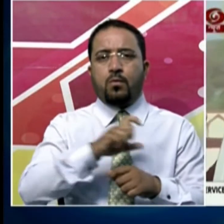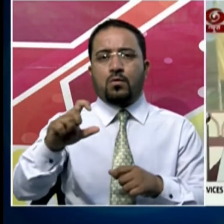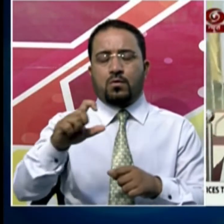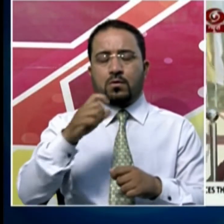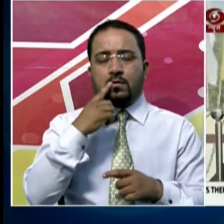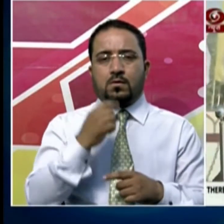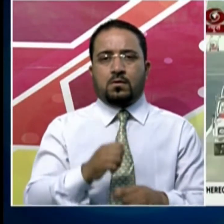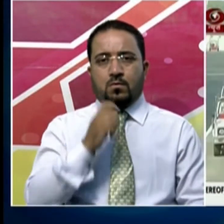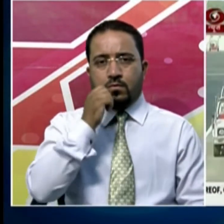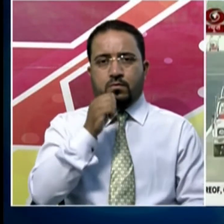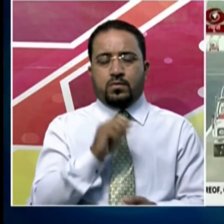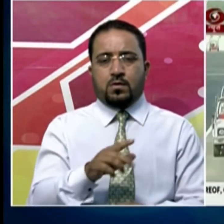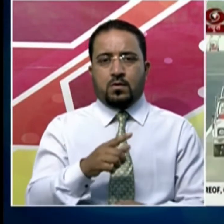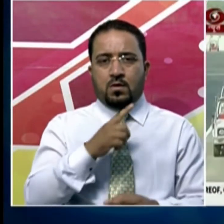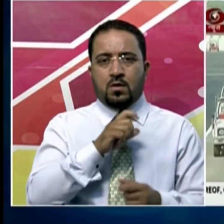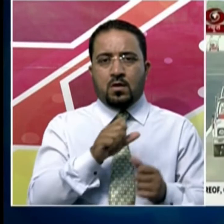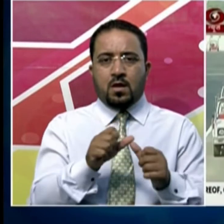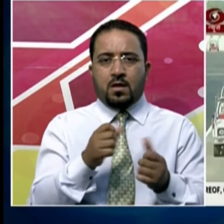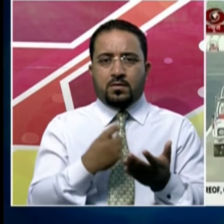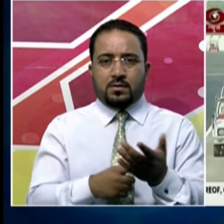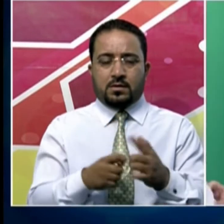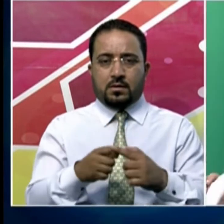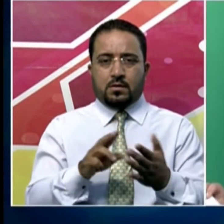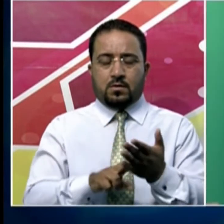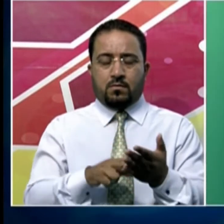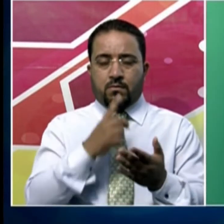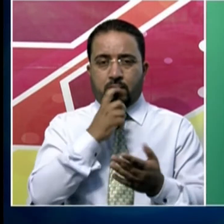تحریک بخشتی رہیں گی